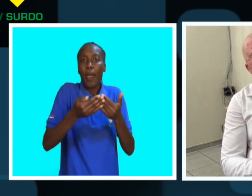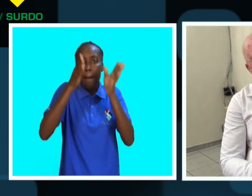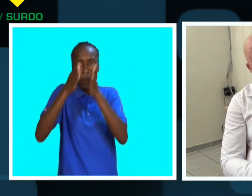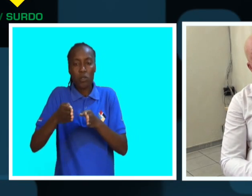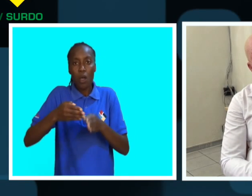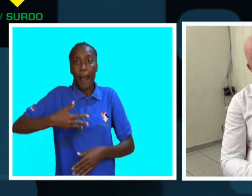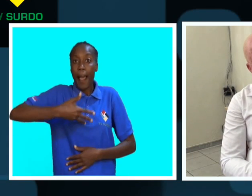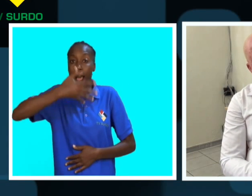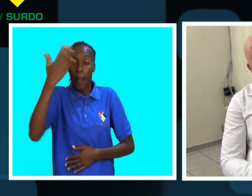albinismo.